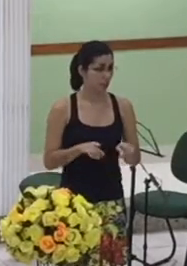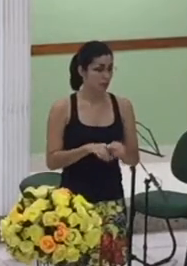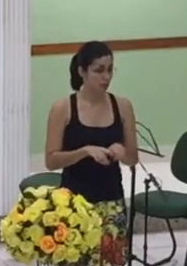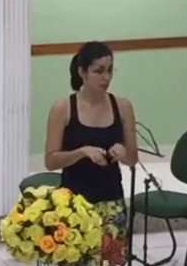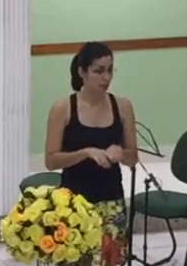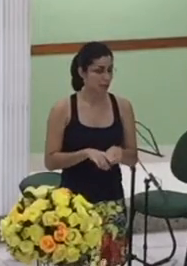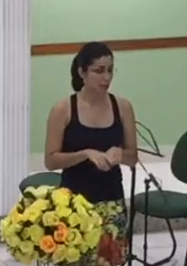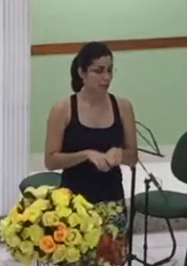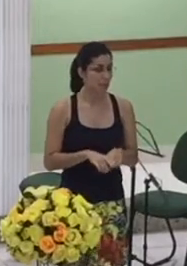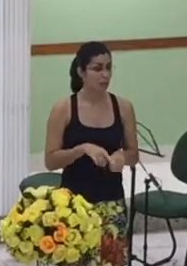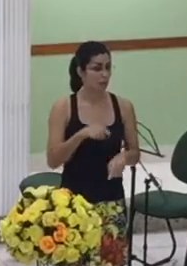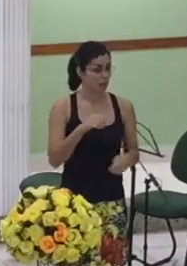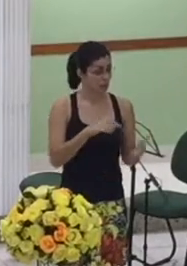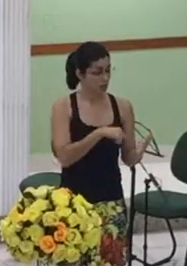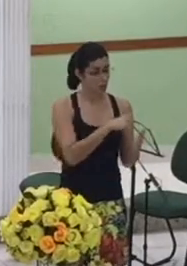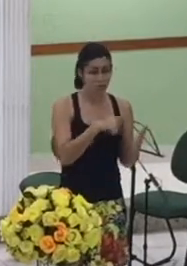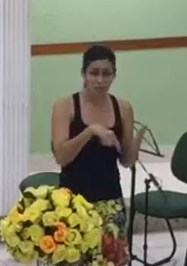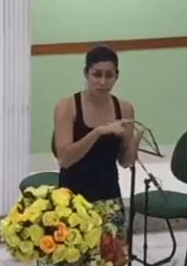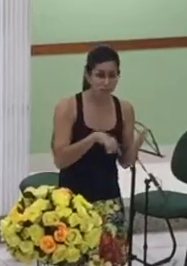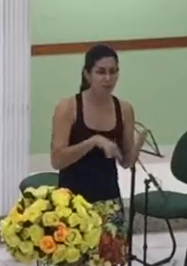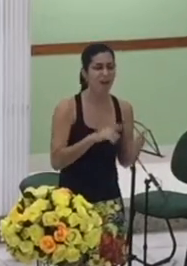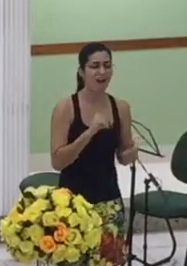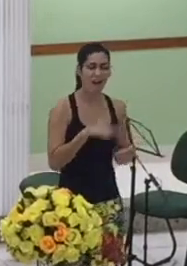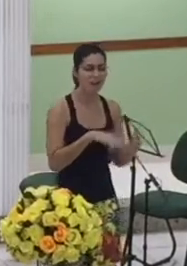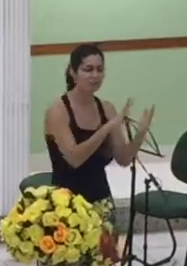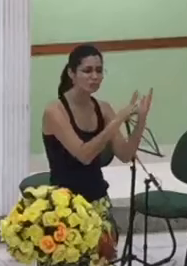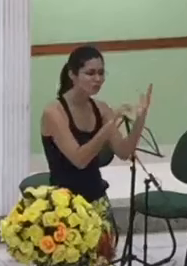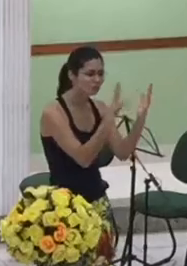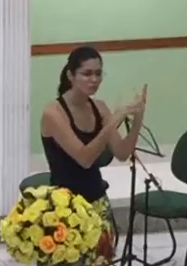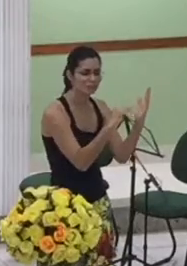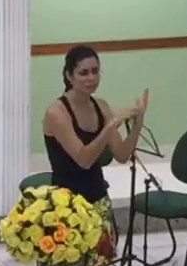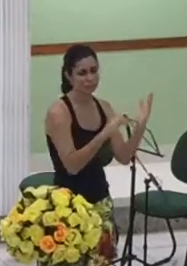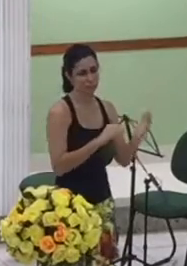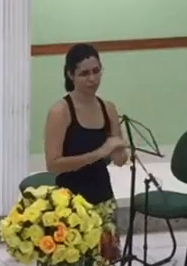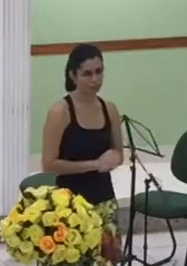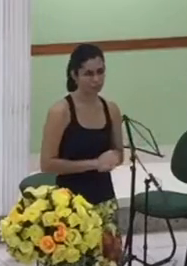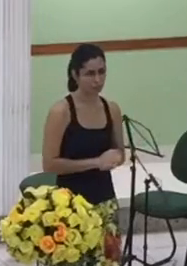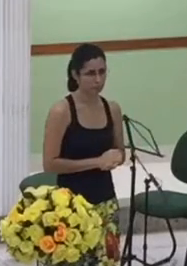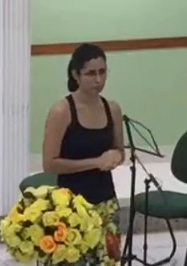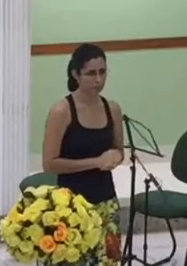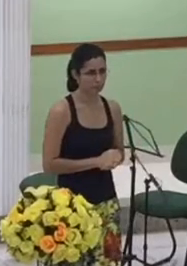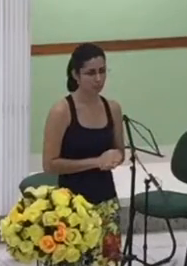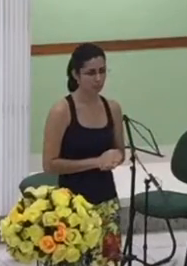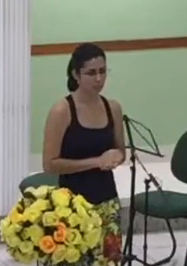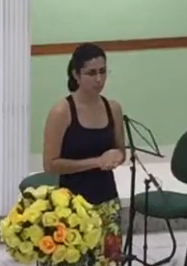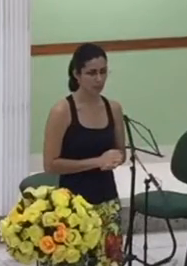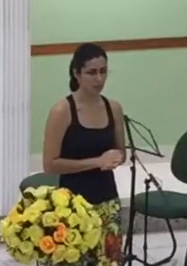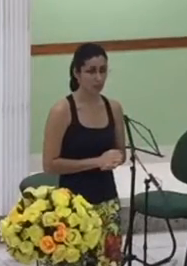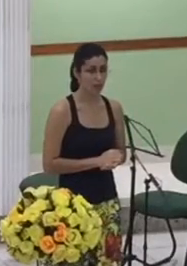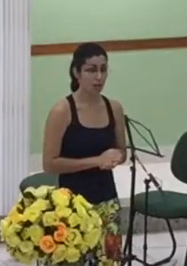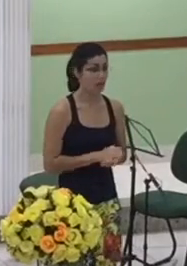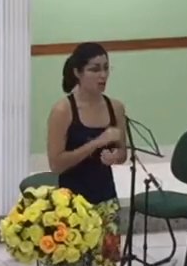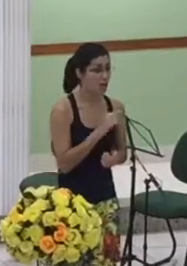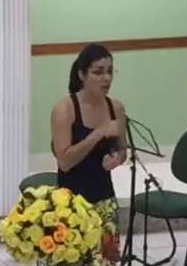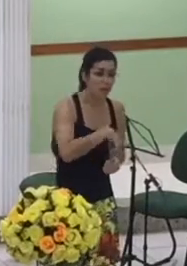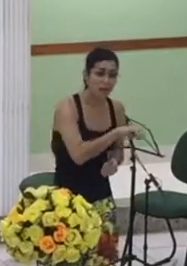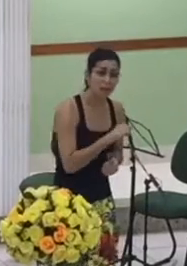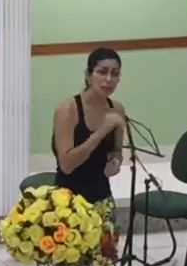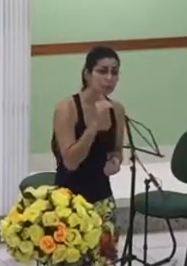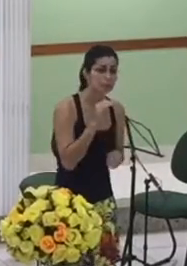são mulheres que nos ensinam e que nos mostram o caráter de Deus que nos mostram o reino de Deus